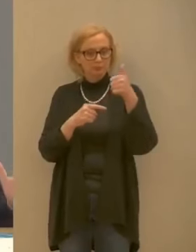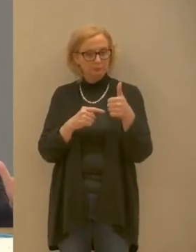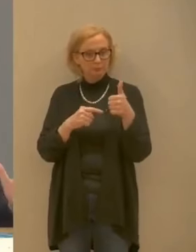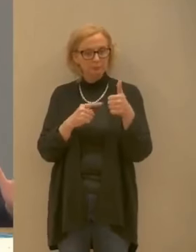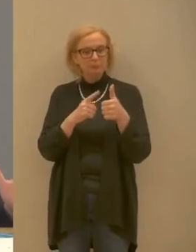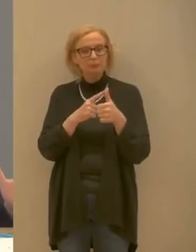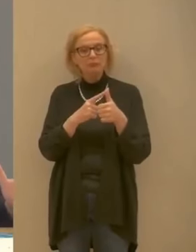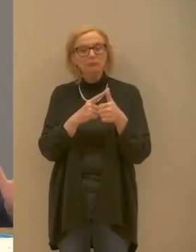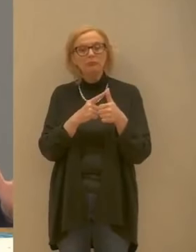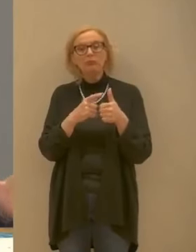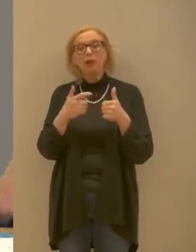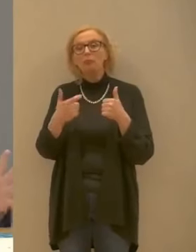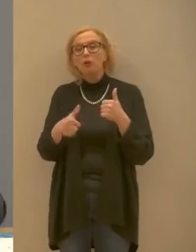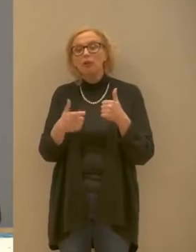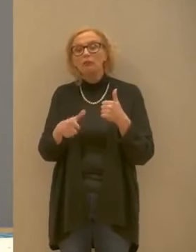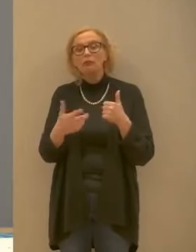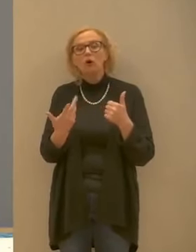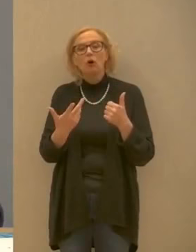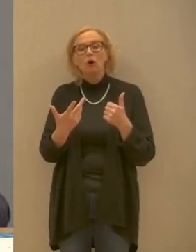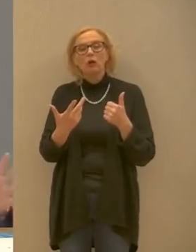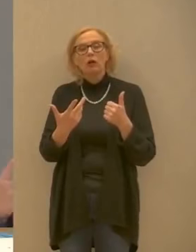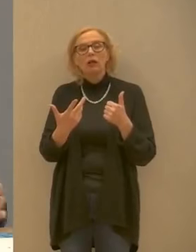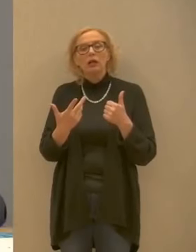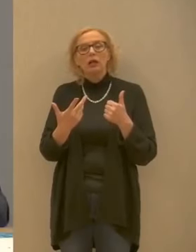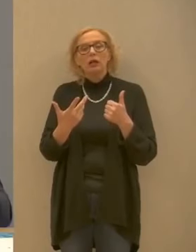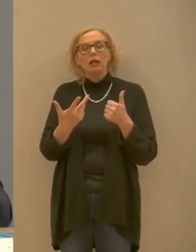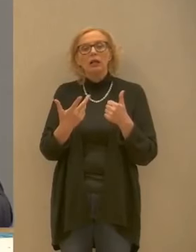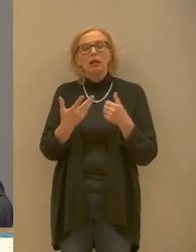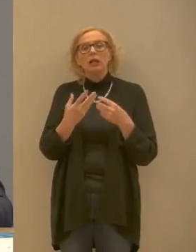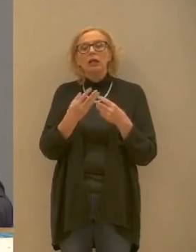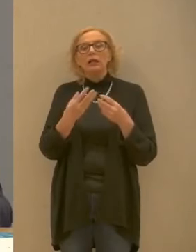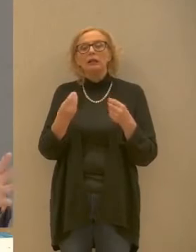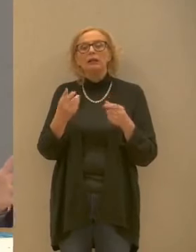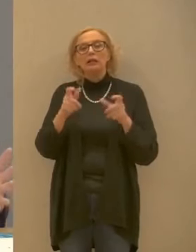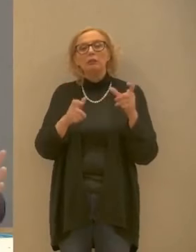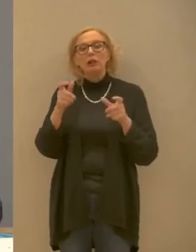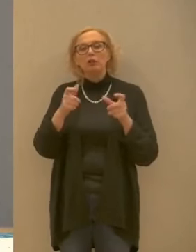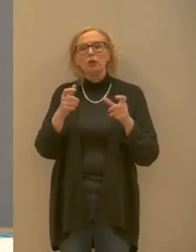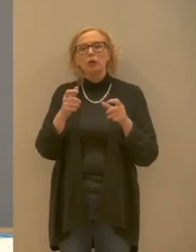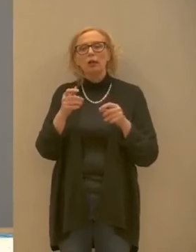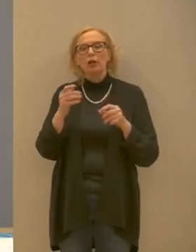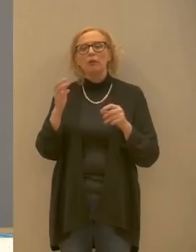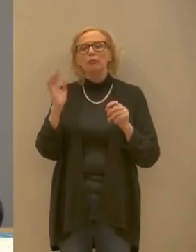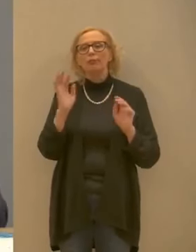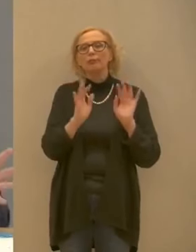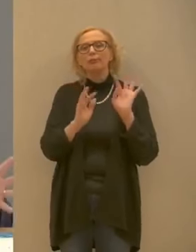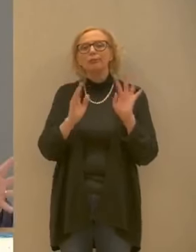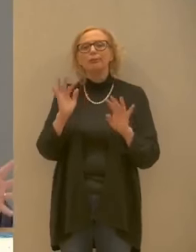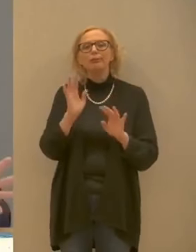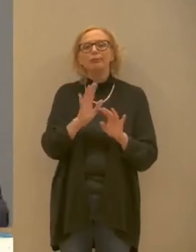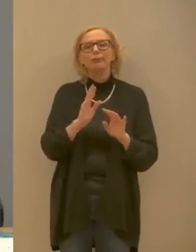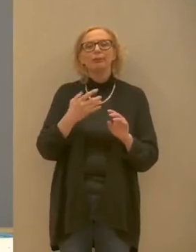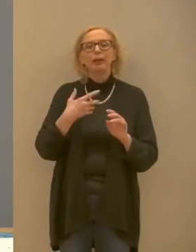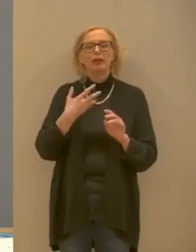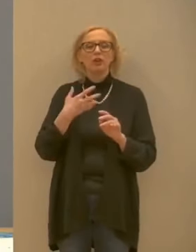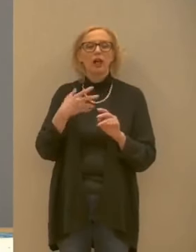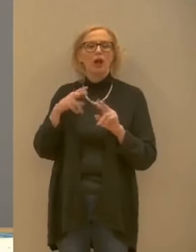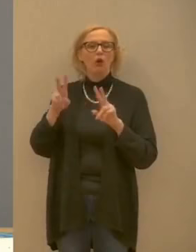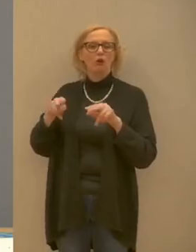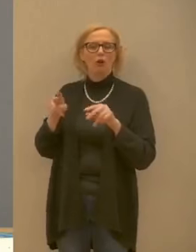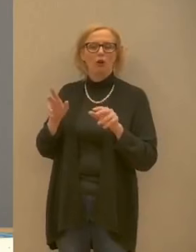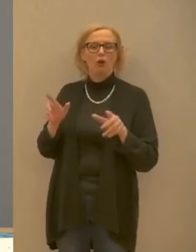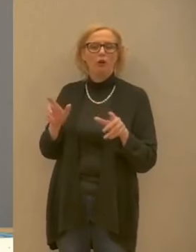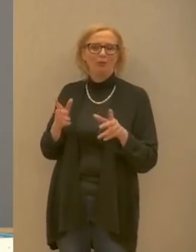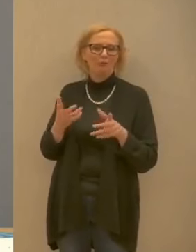perché probabilmente ormai l'afflusso nei negozi è controllato. Non è che se chiudi la domenica c'è la